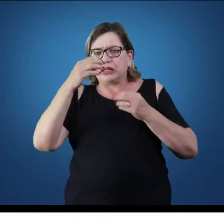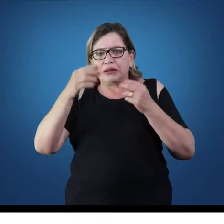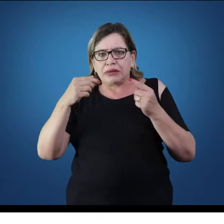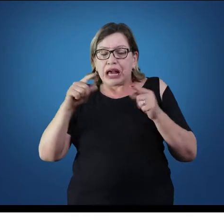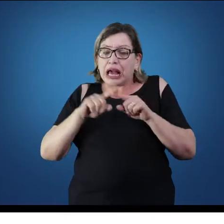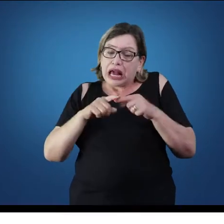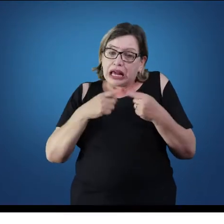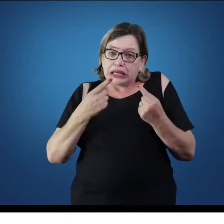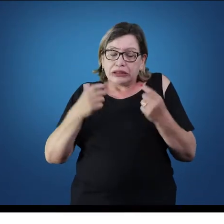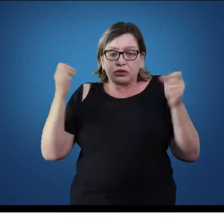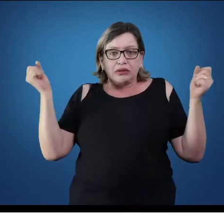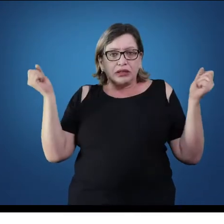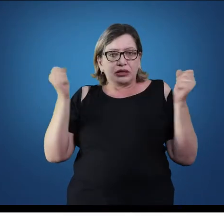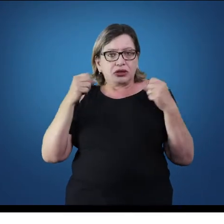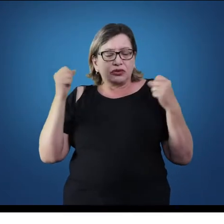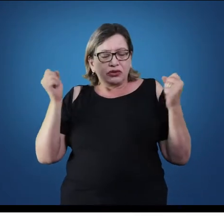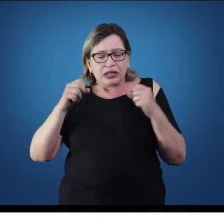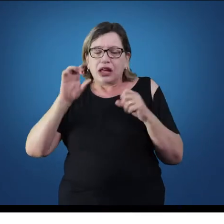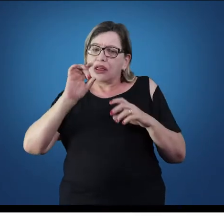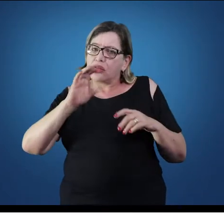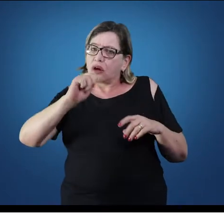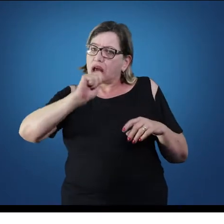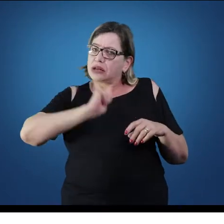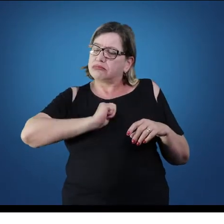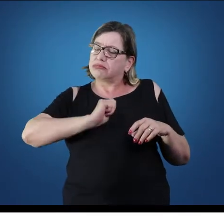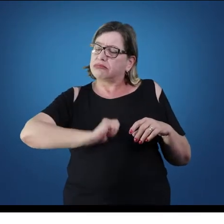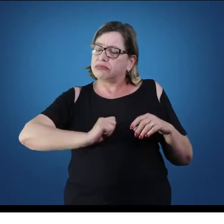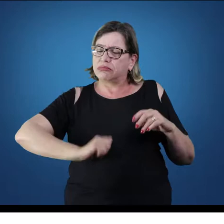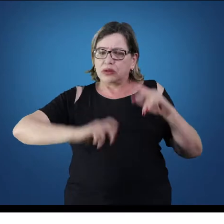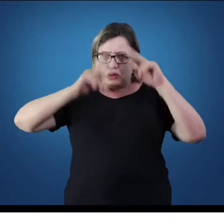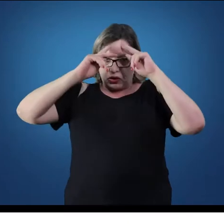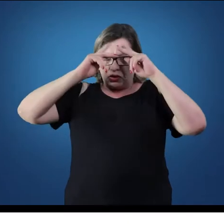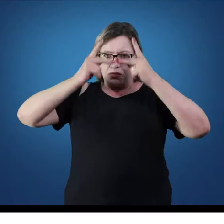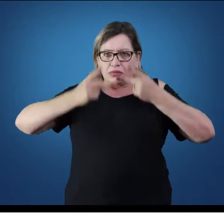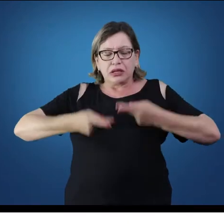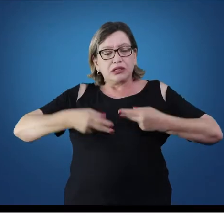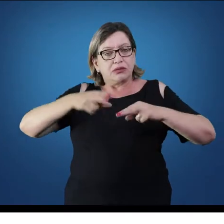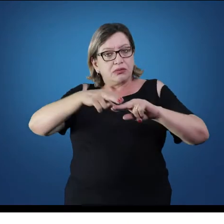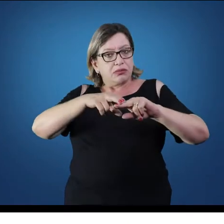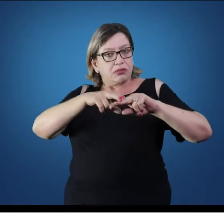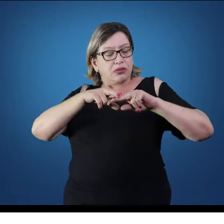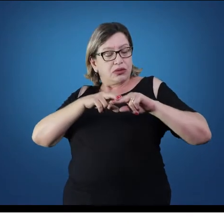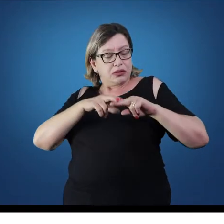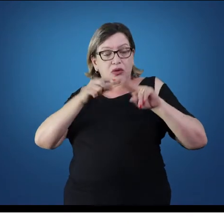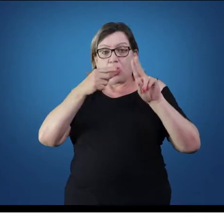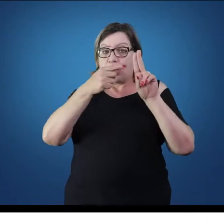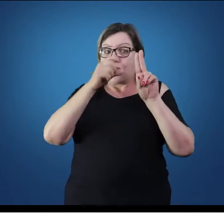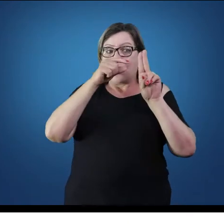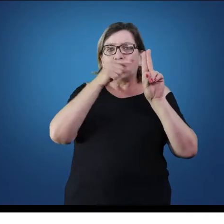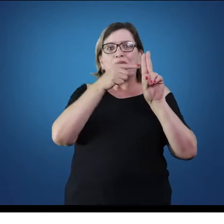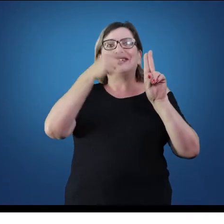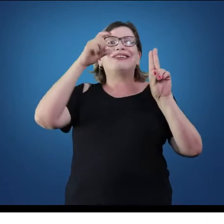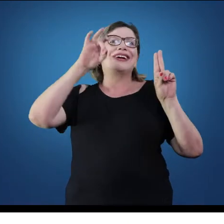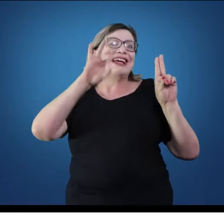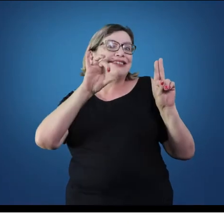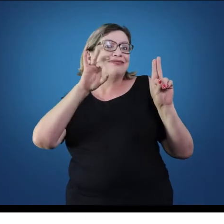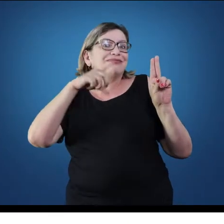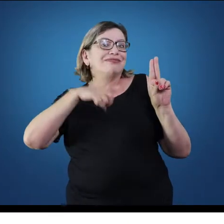de neuroanatomia, no nosso caso está encaixado dentro da anatomia humana, por isso o papel de estar dentro de uma unidade. O nome está